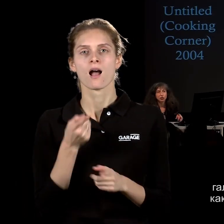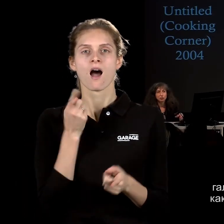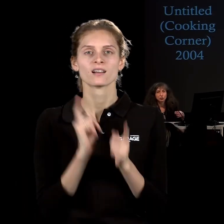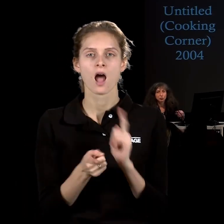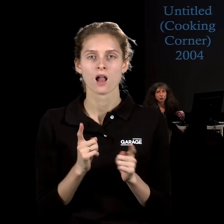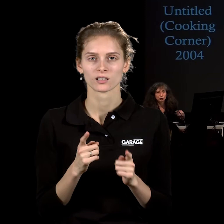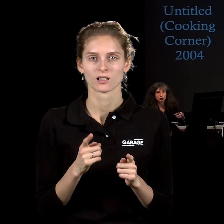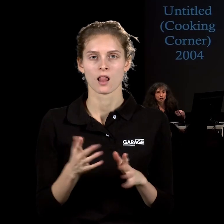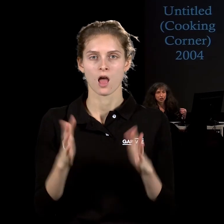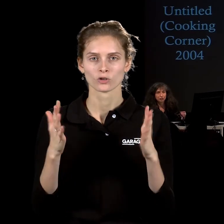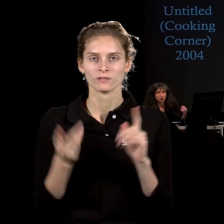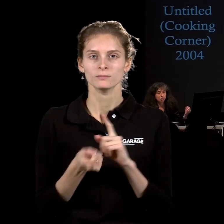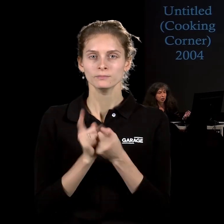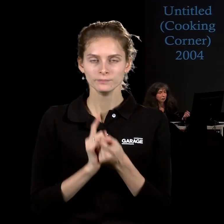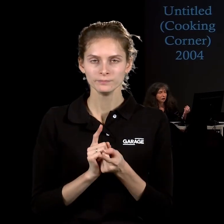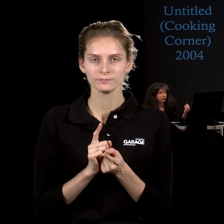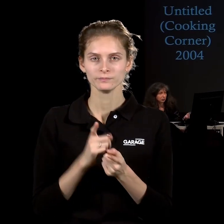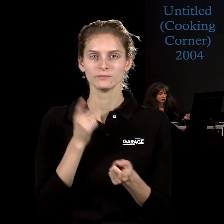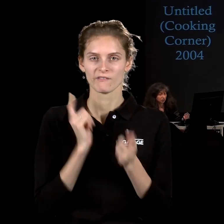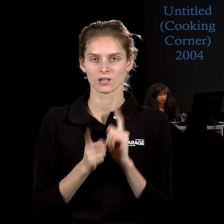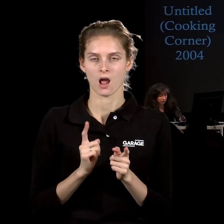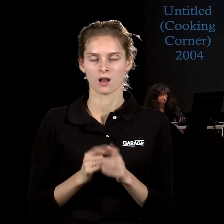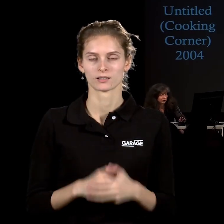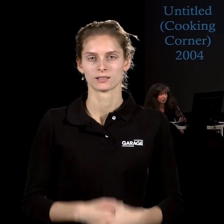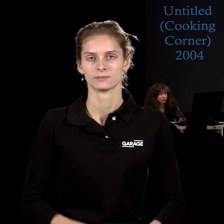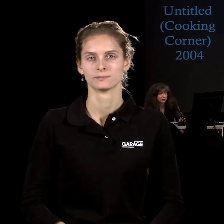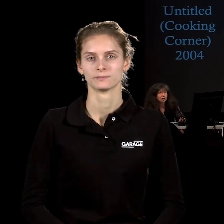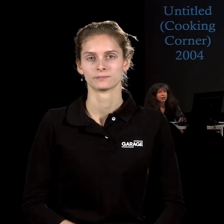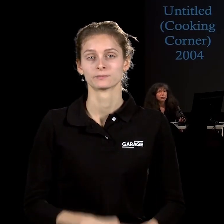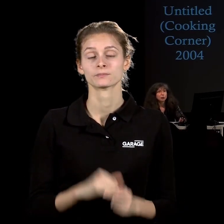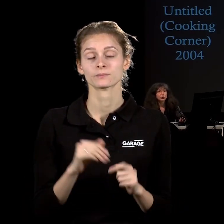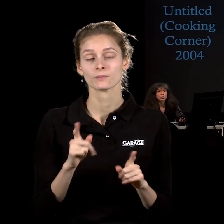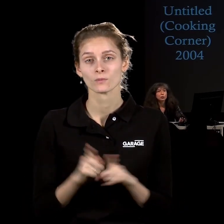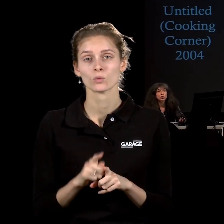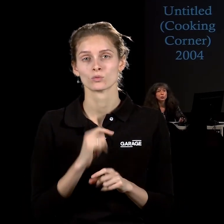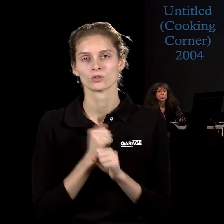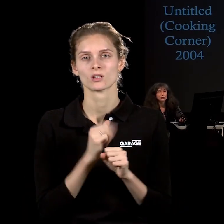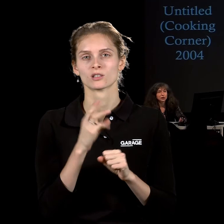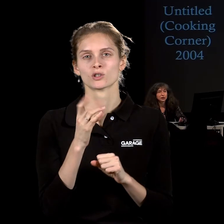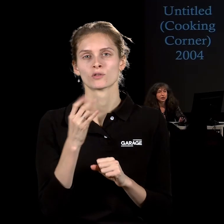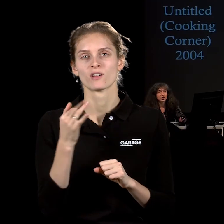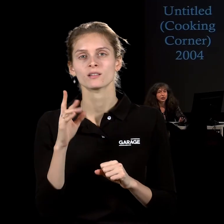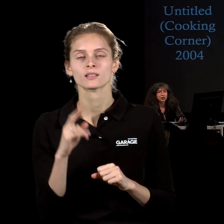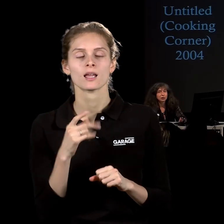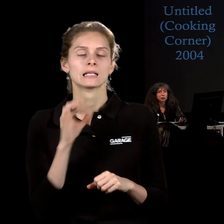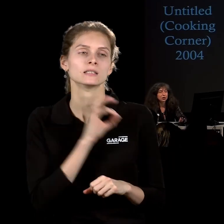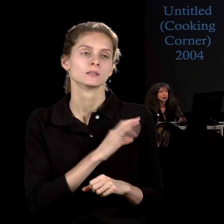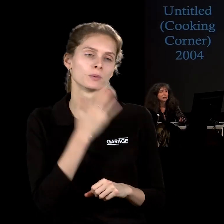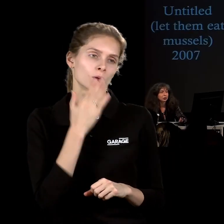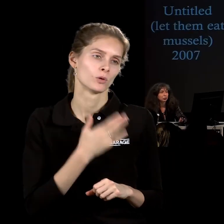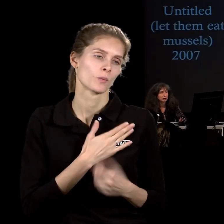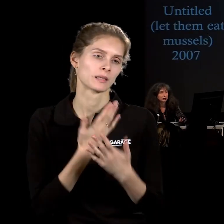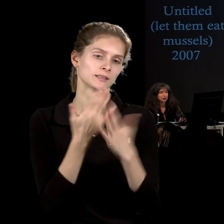виртуально. Вот такую же игру с реальным виртуальным делал, делает Серование, очень любящий использовать эти зеркала и